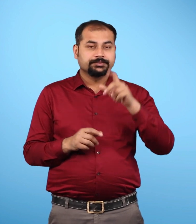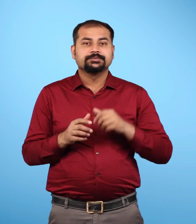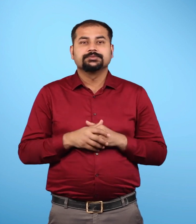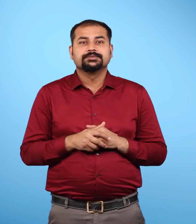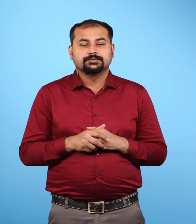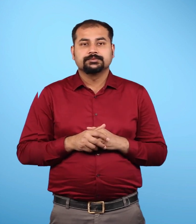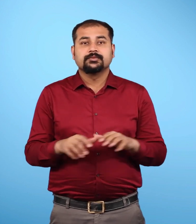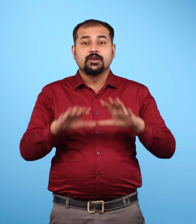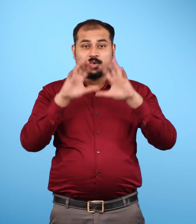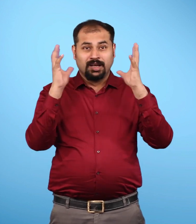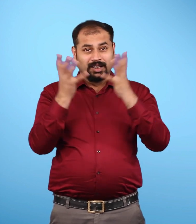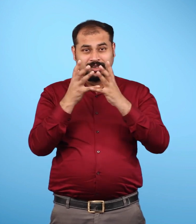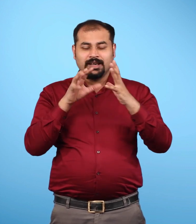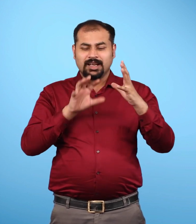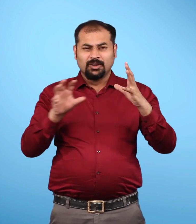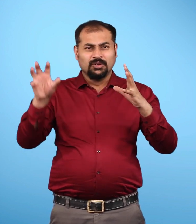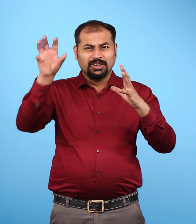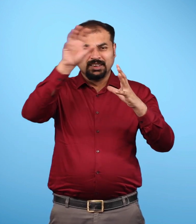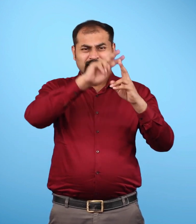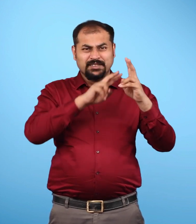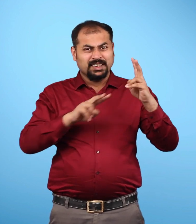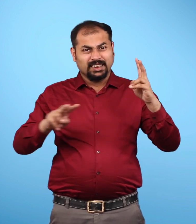का सबसे बड़े महादूइप का नाम लिखिए